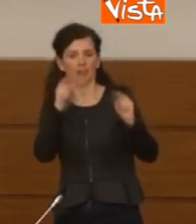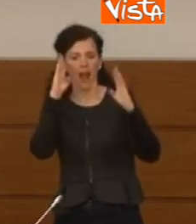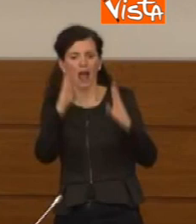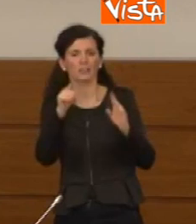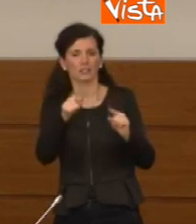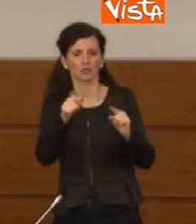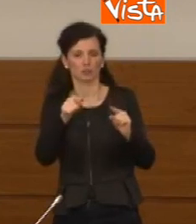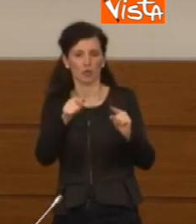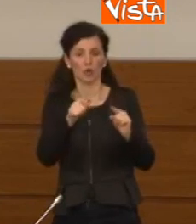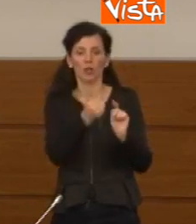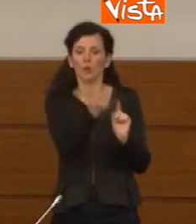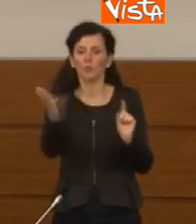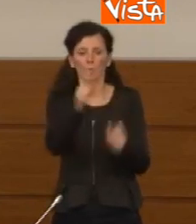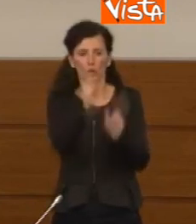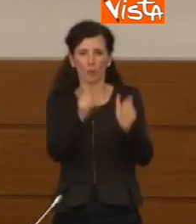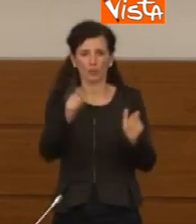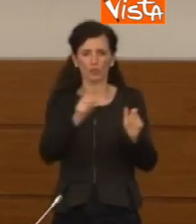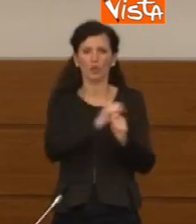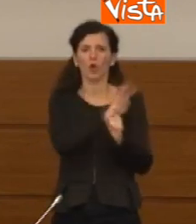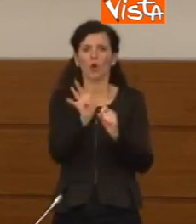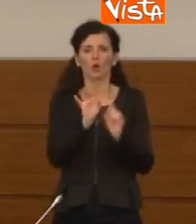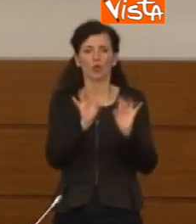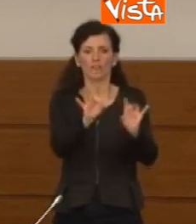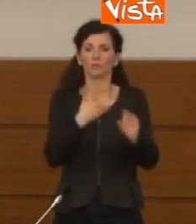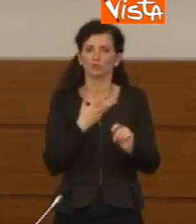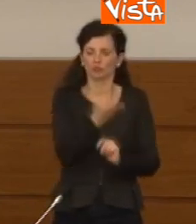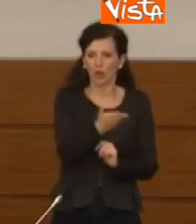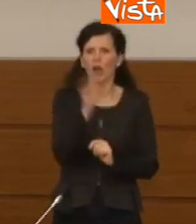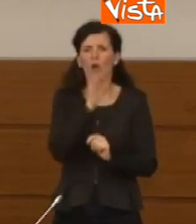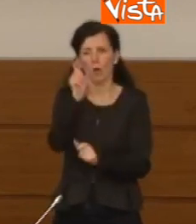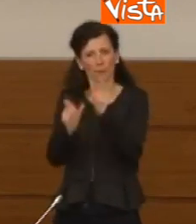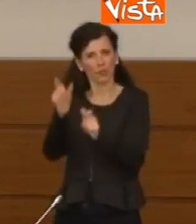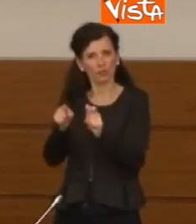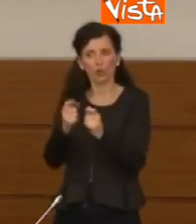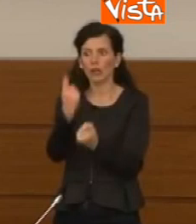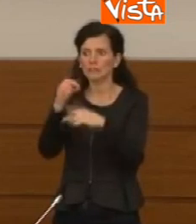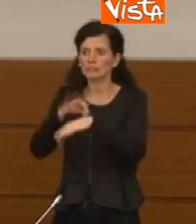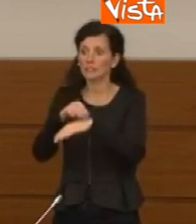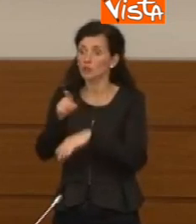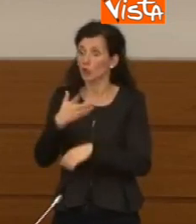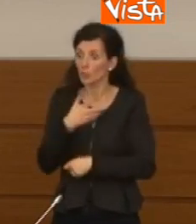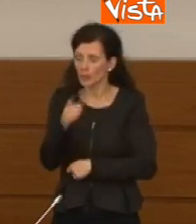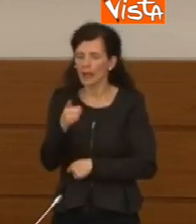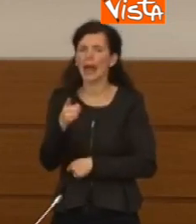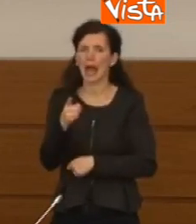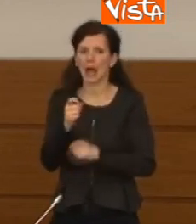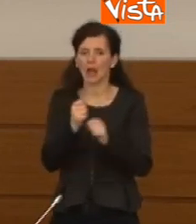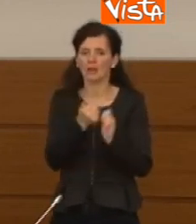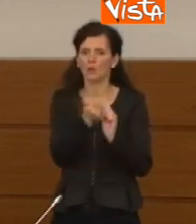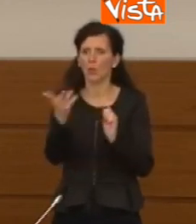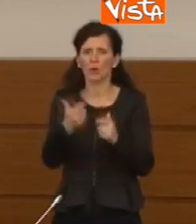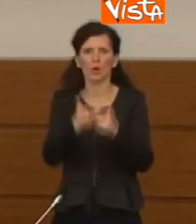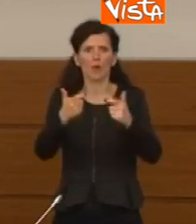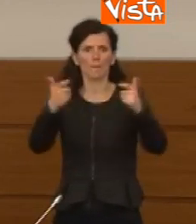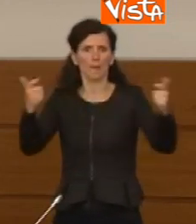persone positive o il numero di persone che manifestano dei sintomi è più elevato e quindi la probabilità di diffusione